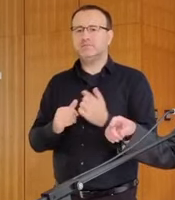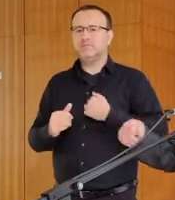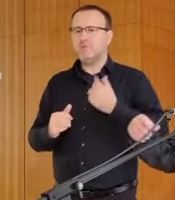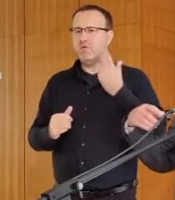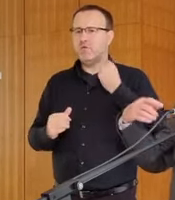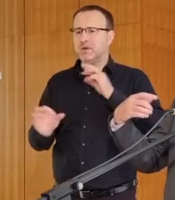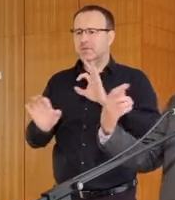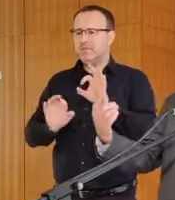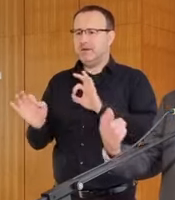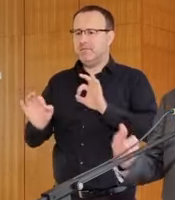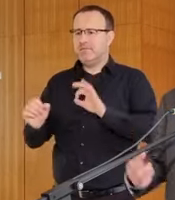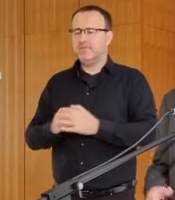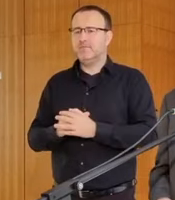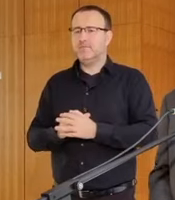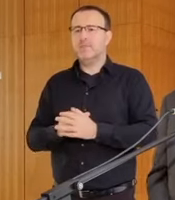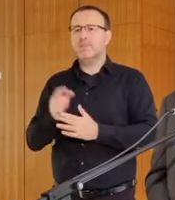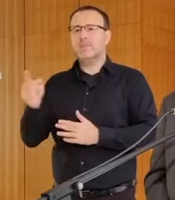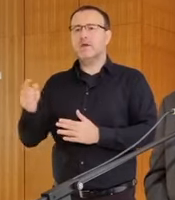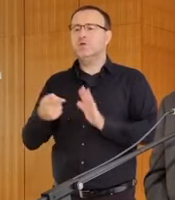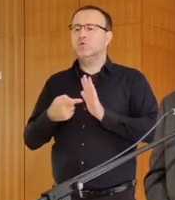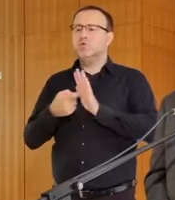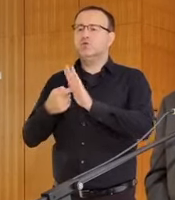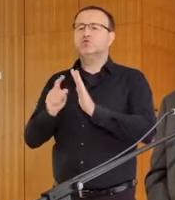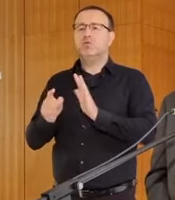Ono sa to vlastne odzrkadli hlavne pri príprave